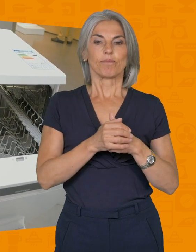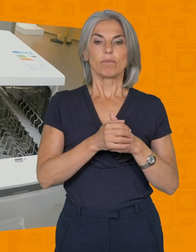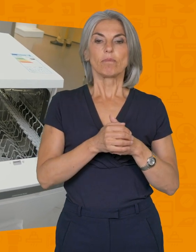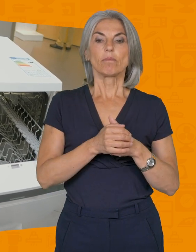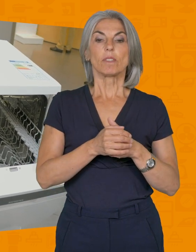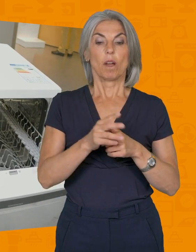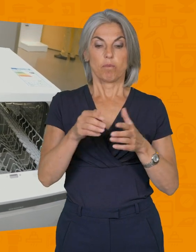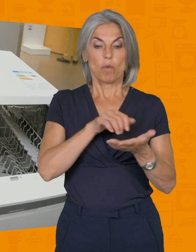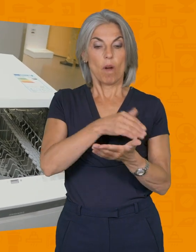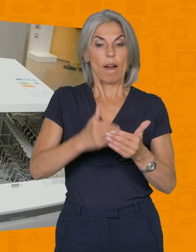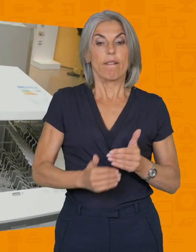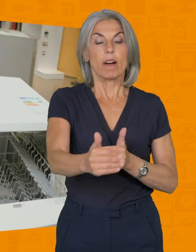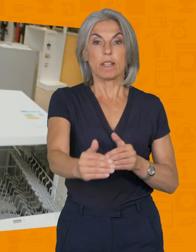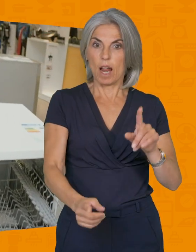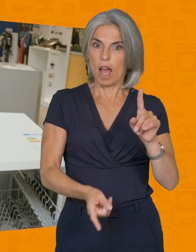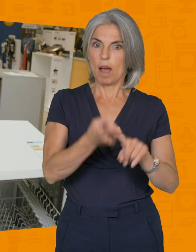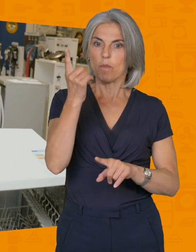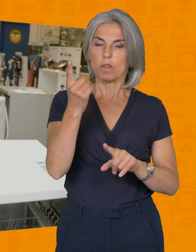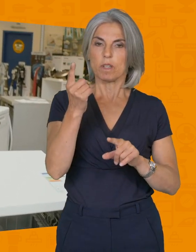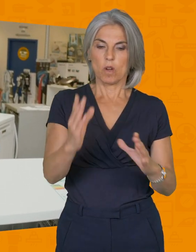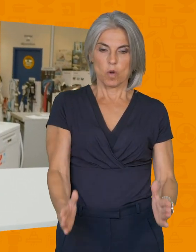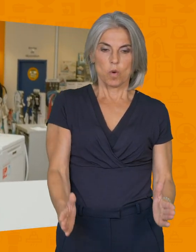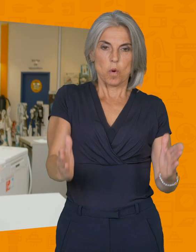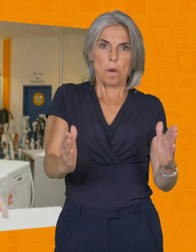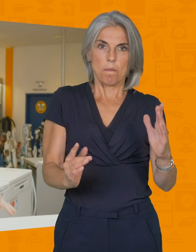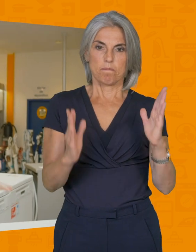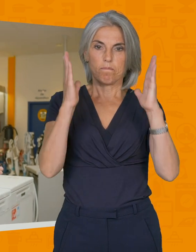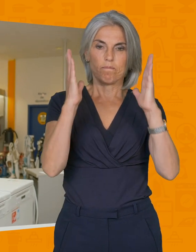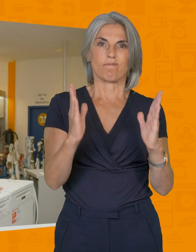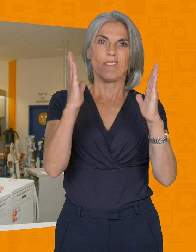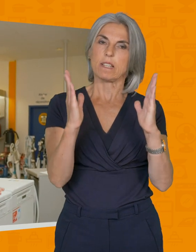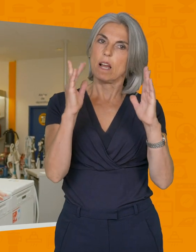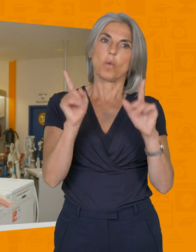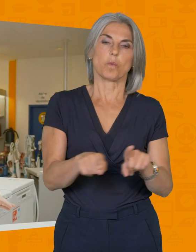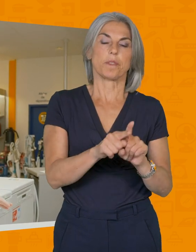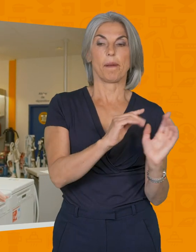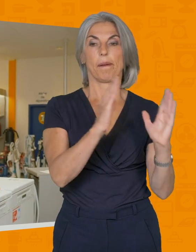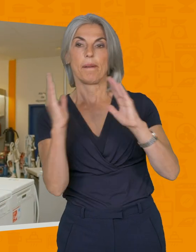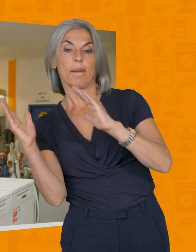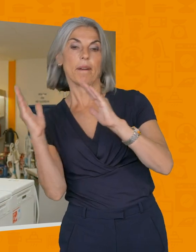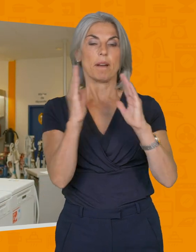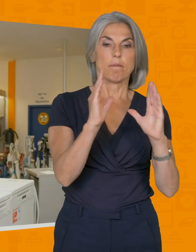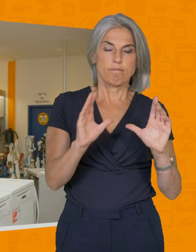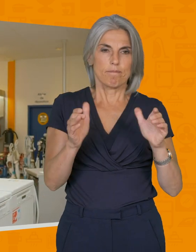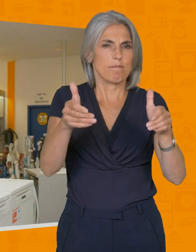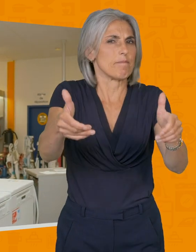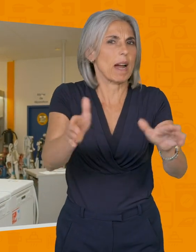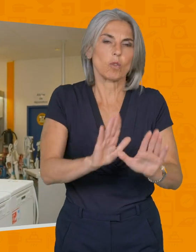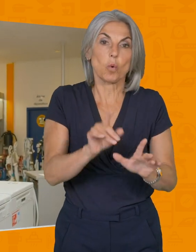Donc pour un lave-vaisselle, il est très très important de le transporter au maximum verticalement. C'est de ne pas trop le coucher car vous allez avoir de l'eau qui va s